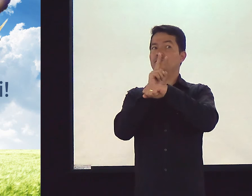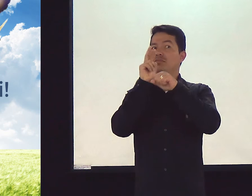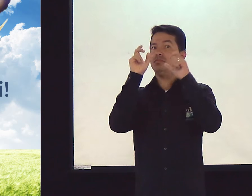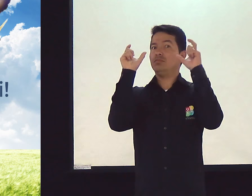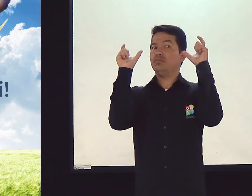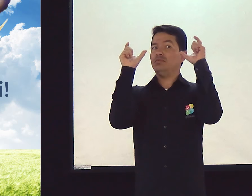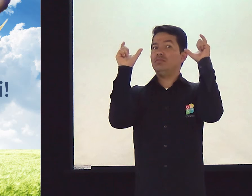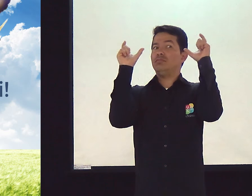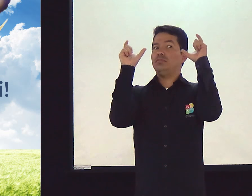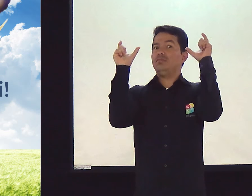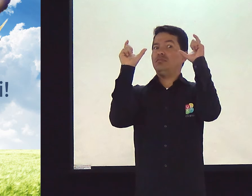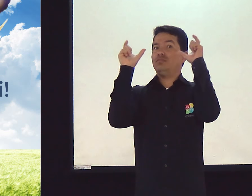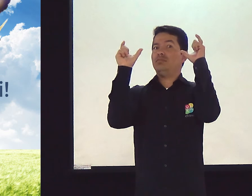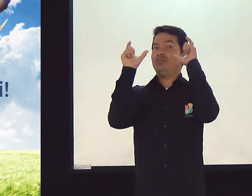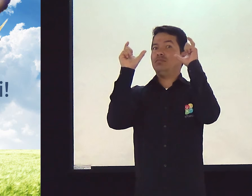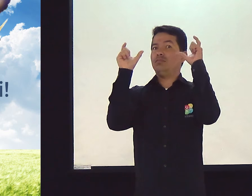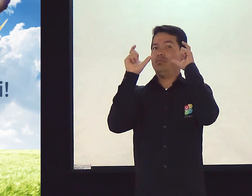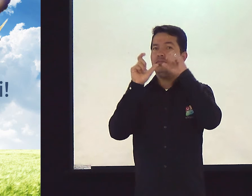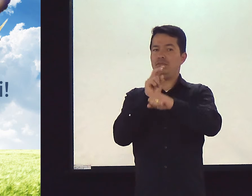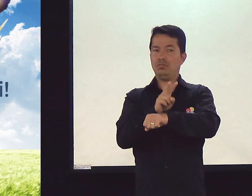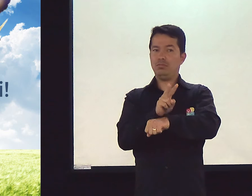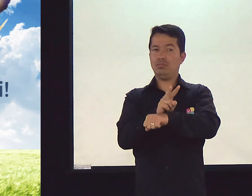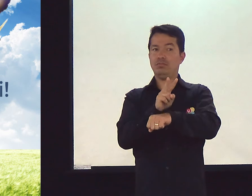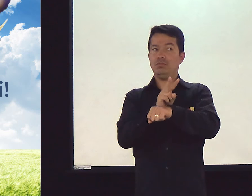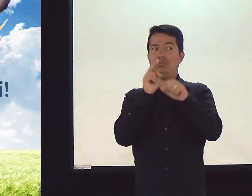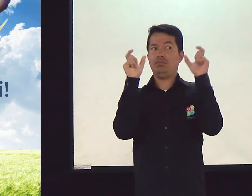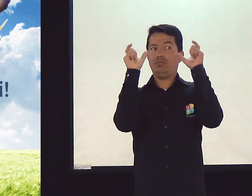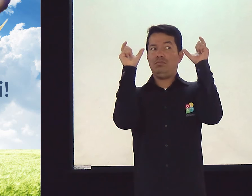Vigiai. Presta atenção, fique atento.